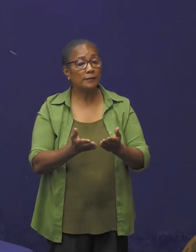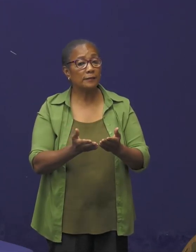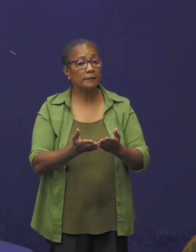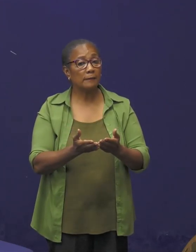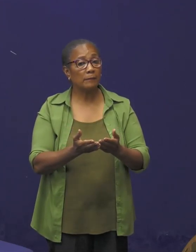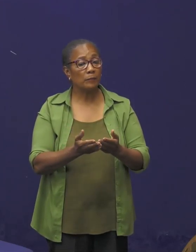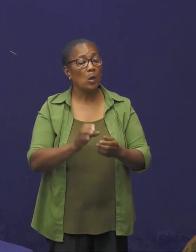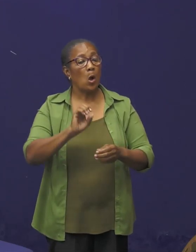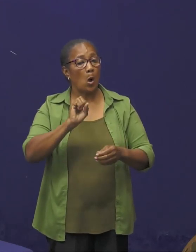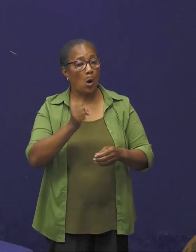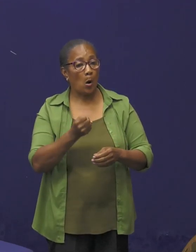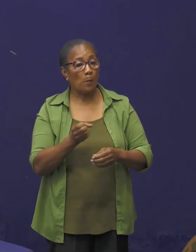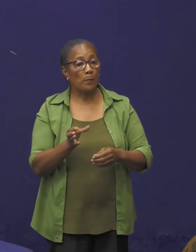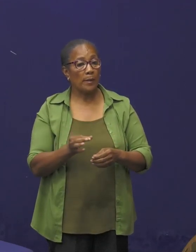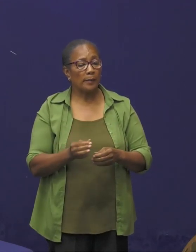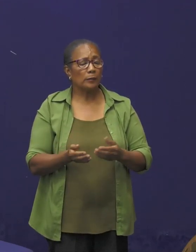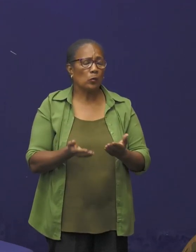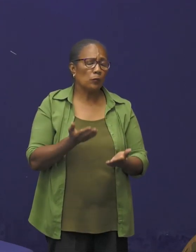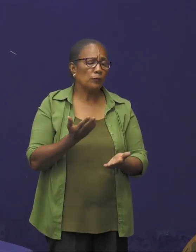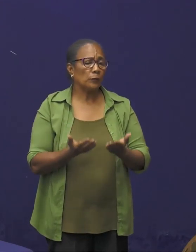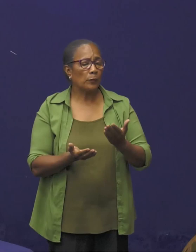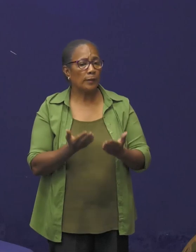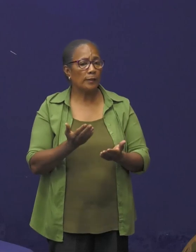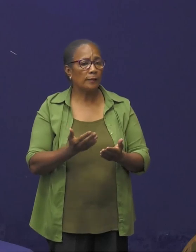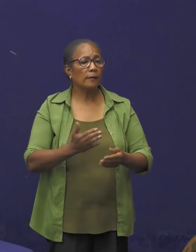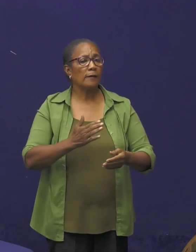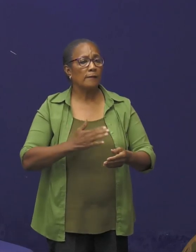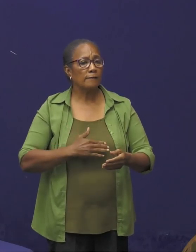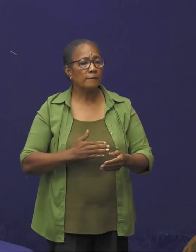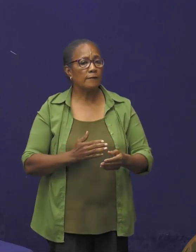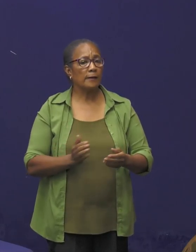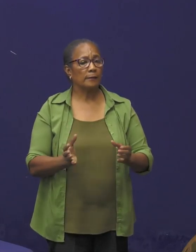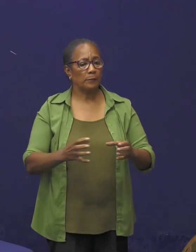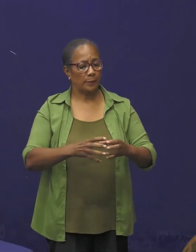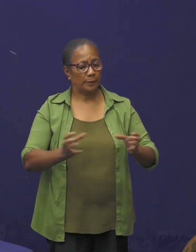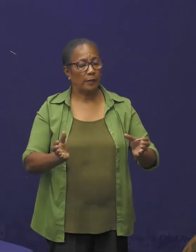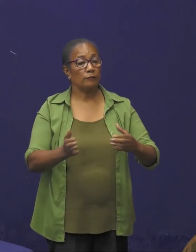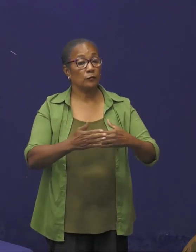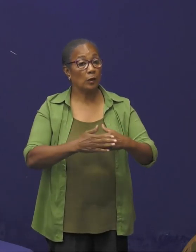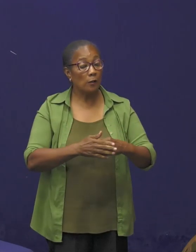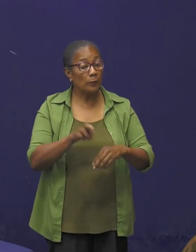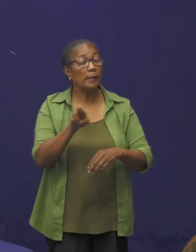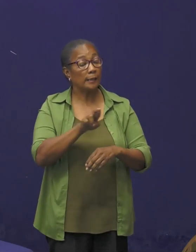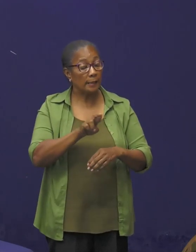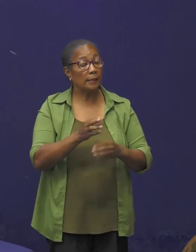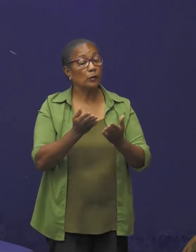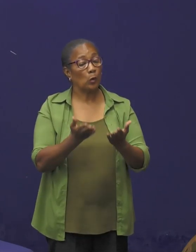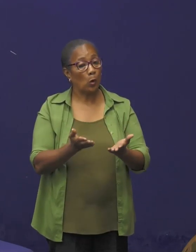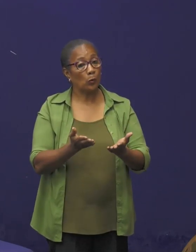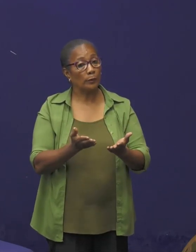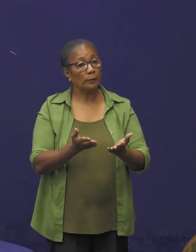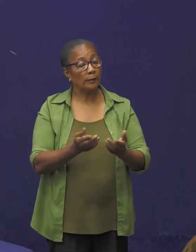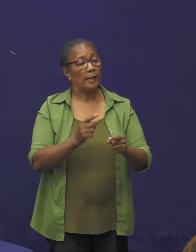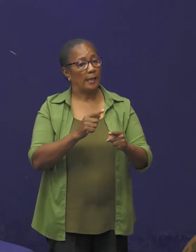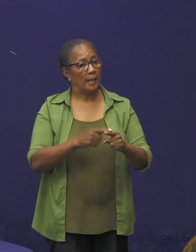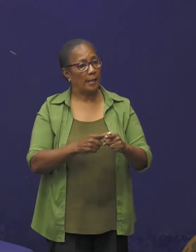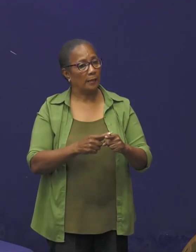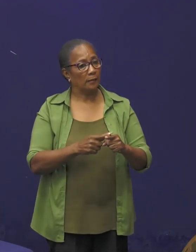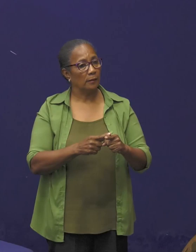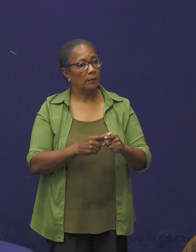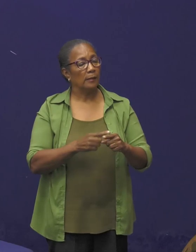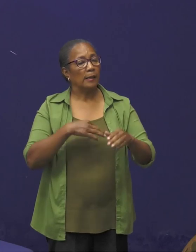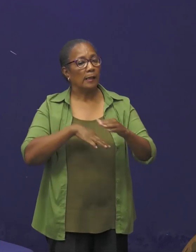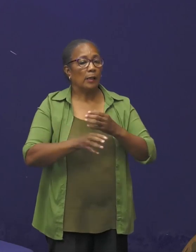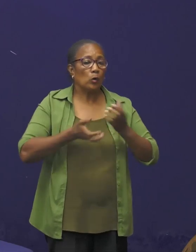om bij het overwegen van bedrijfssluiting rekening hiermee te houden en in